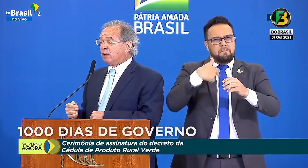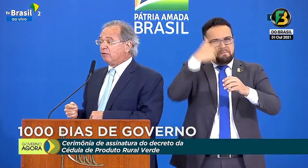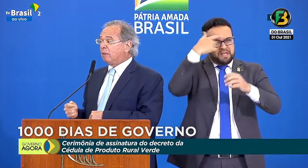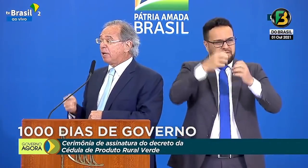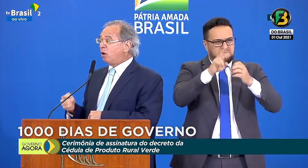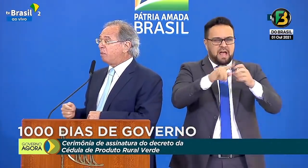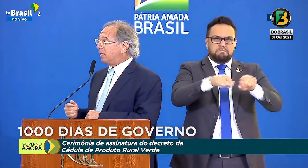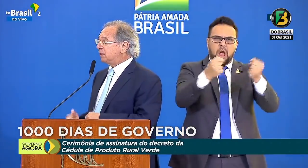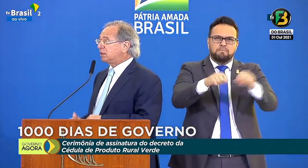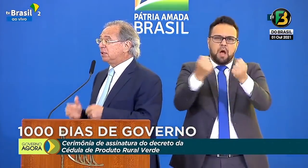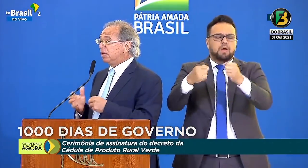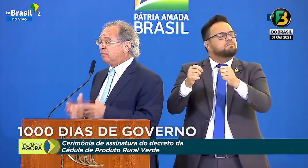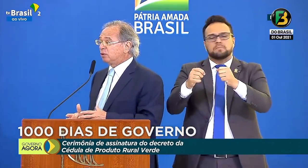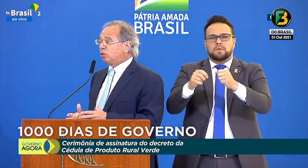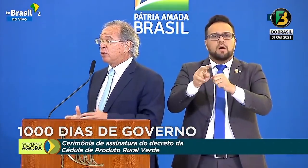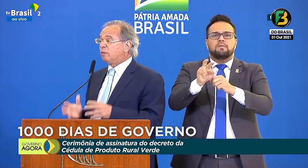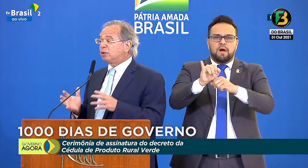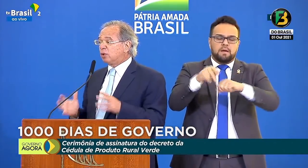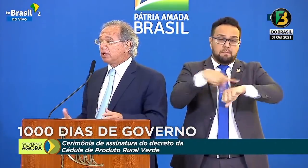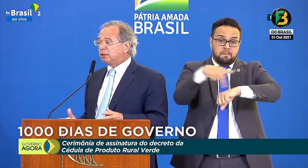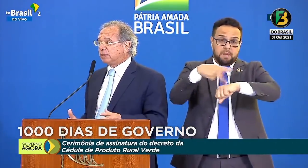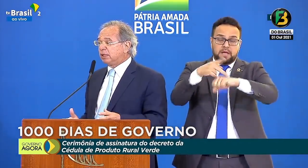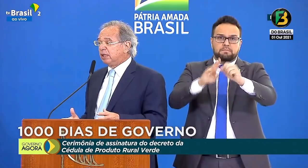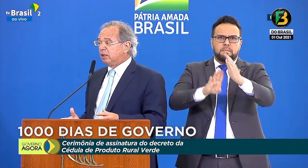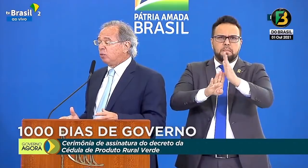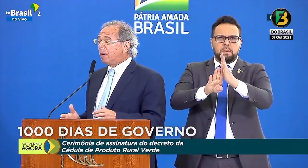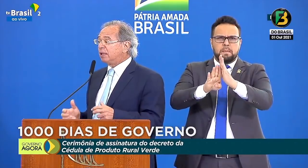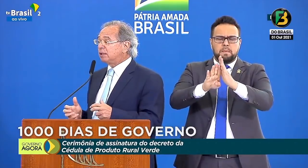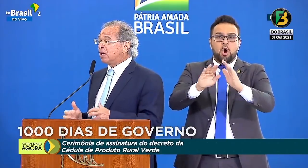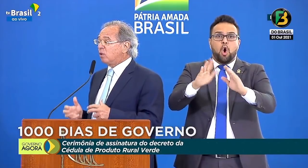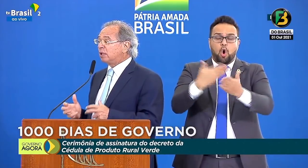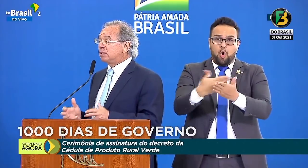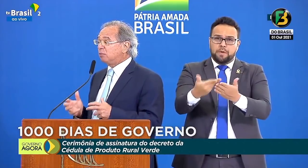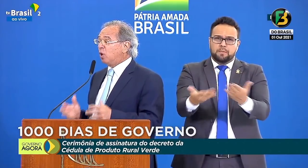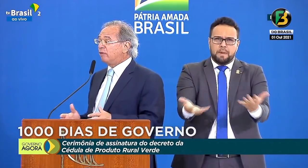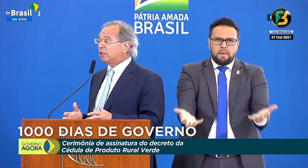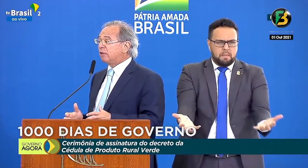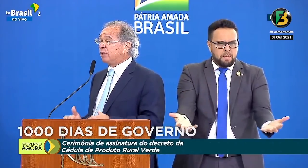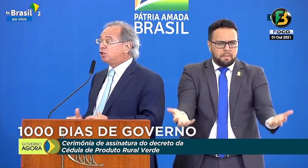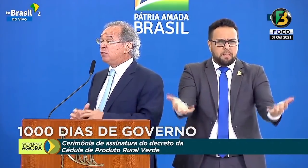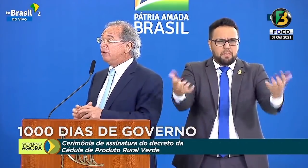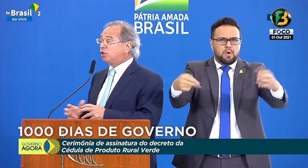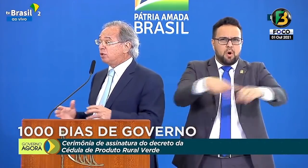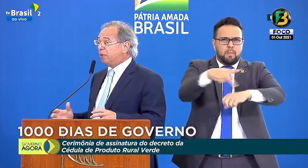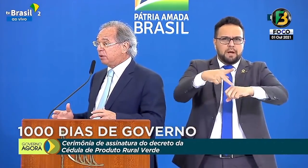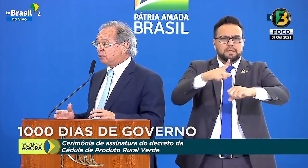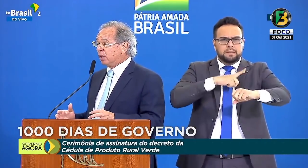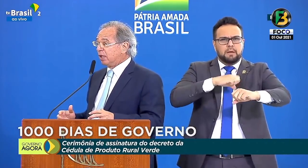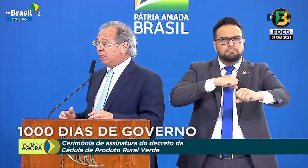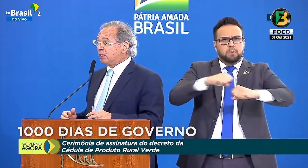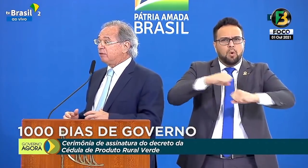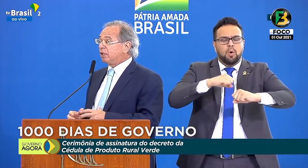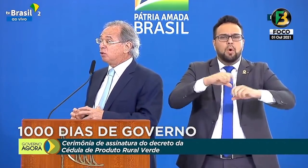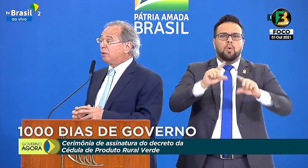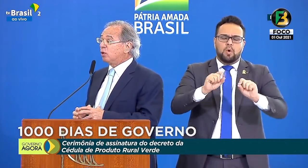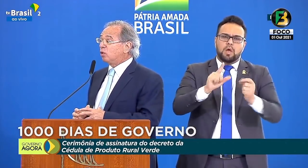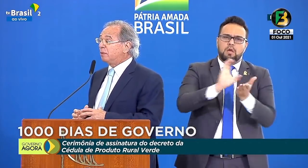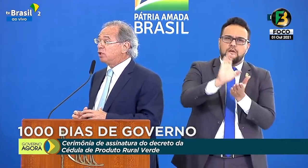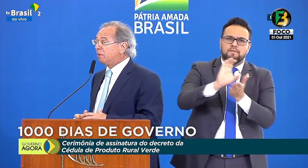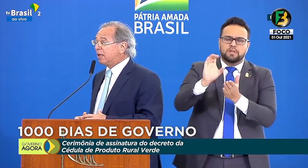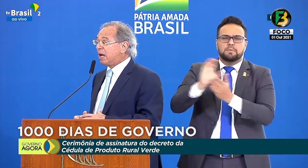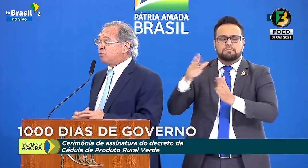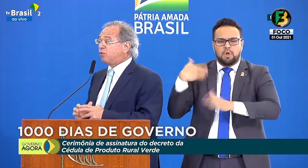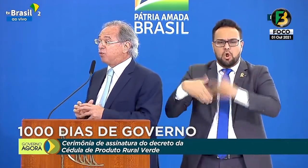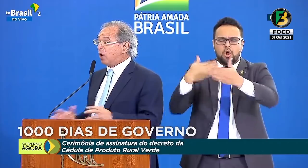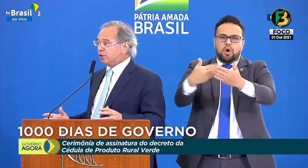contrário, vai pegar um país que se levantou e começou a crescer, um país que agora se move através de investimentos e está virando uma